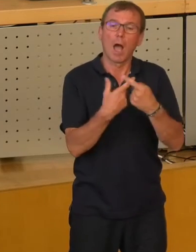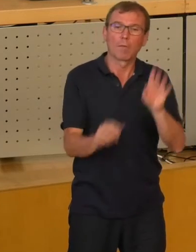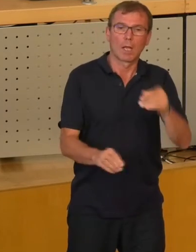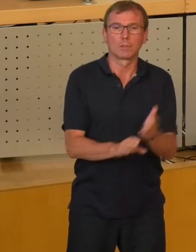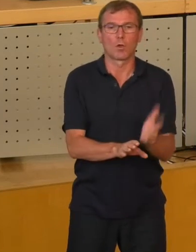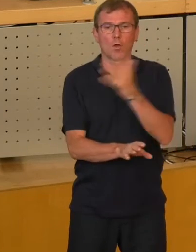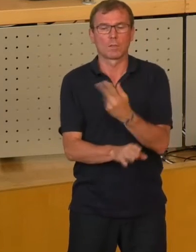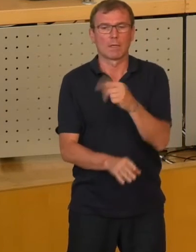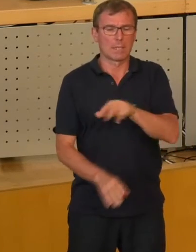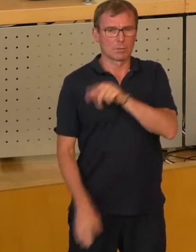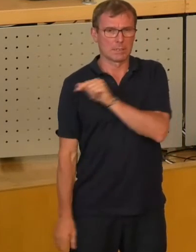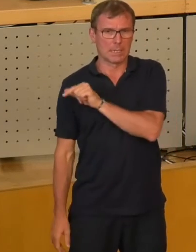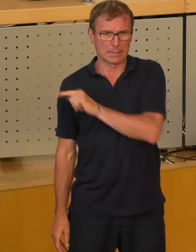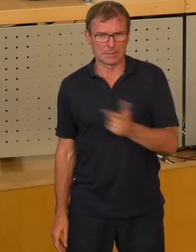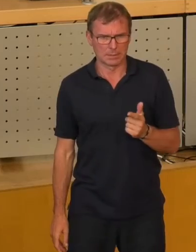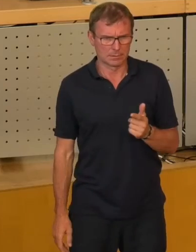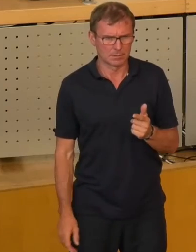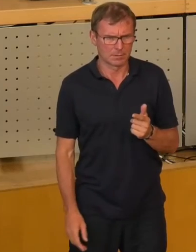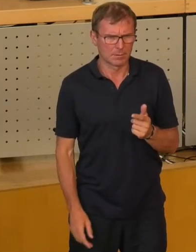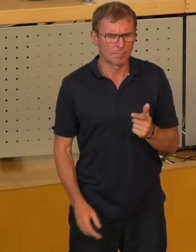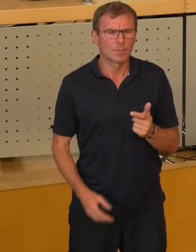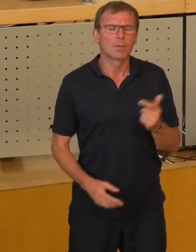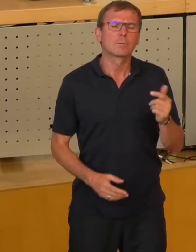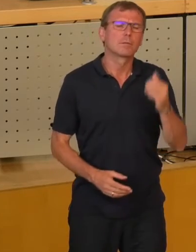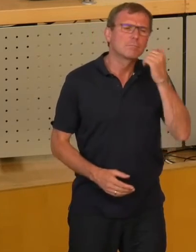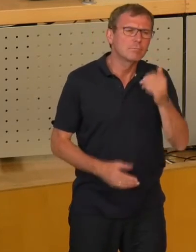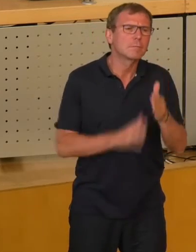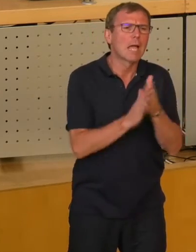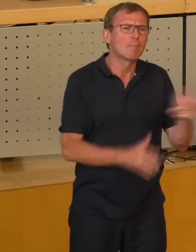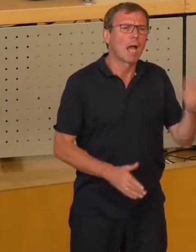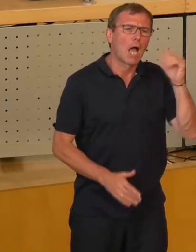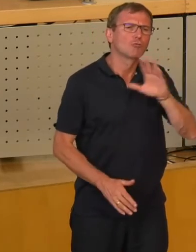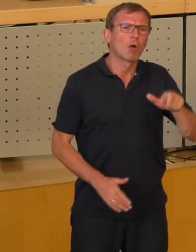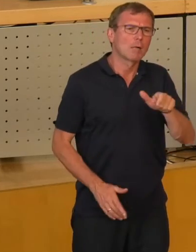Und lassen Sie sich bitte nicht auf diese Märchen von Herrn Schollbach ein. Danke.